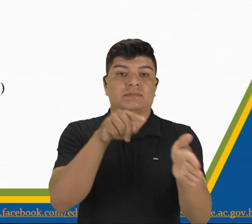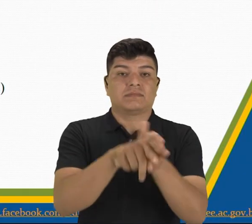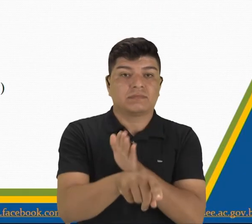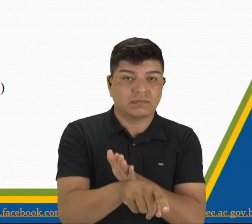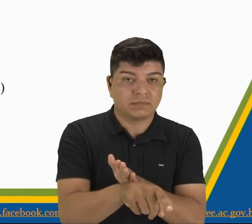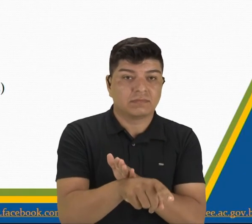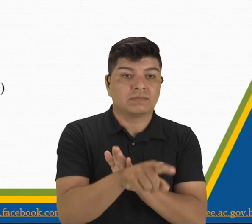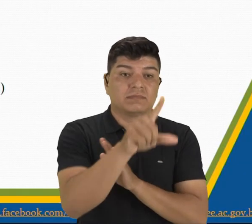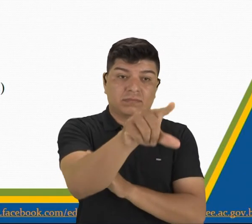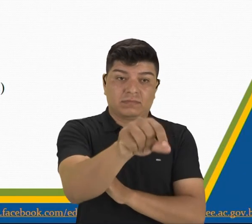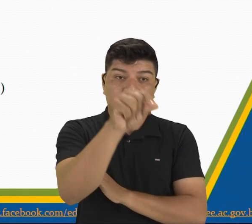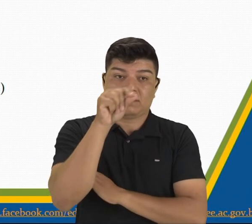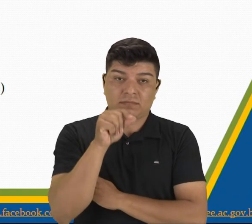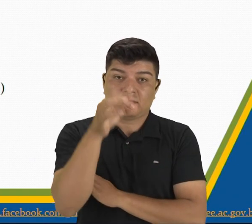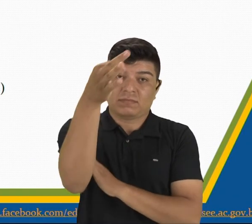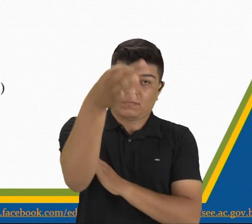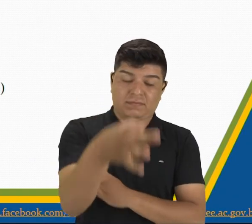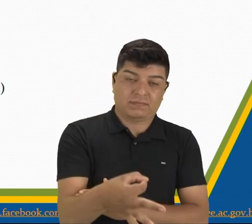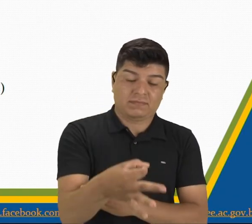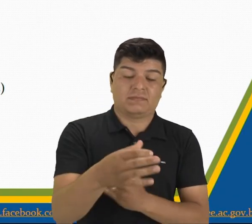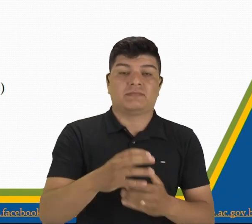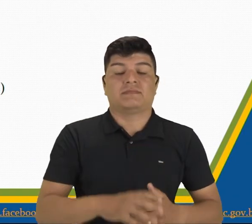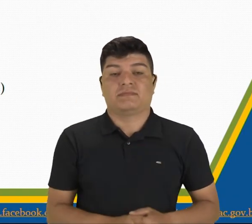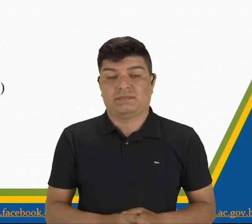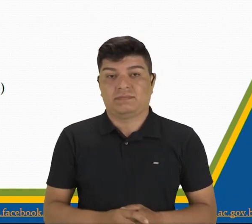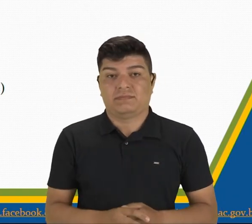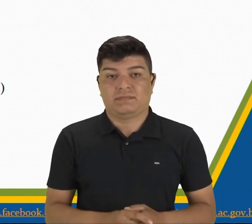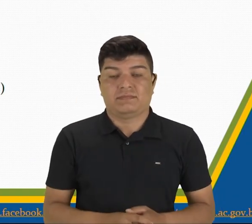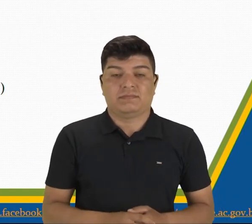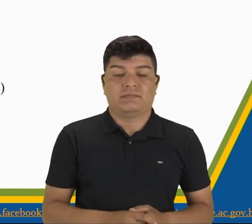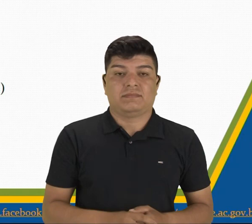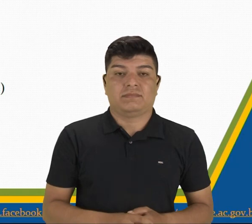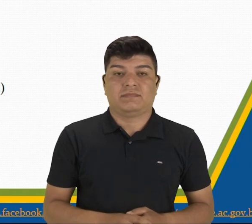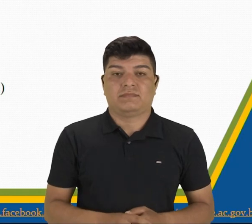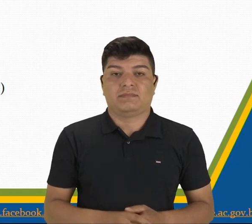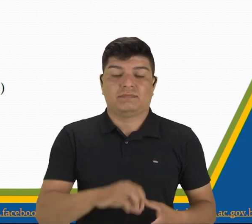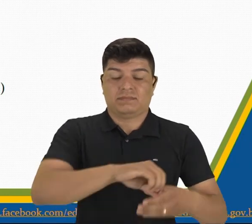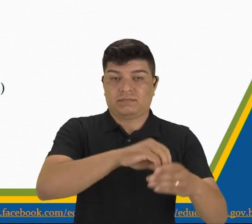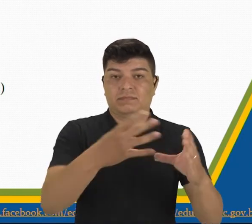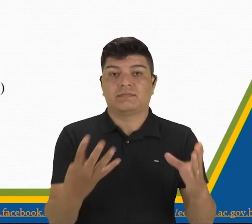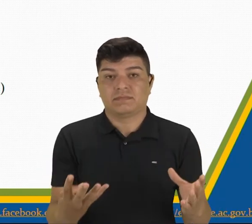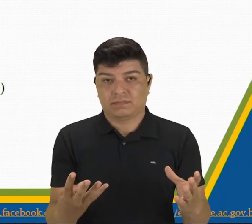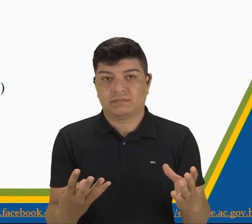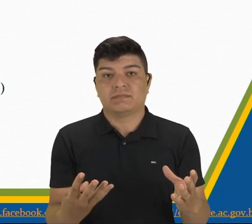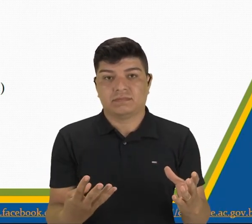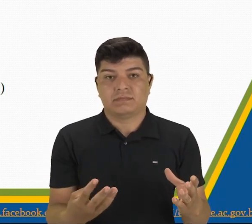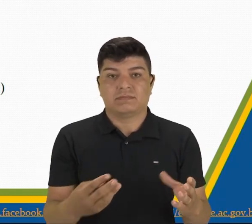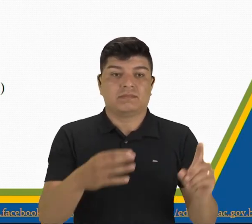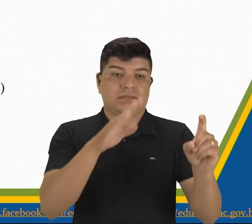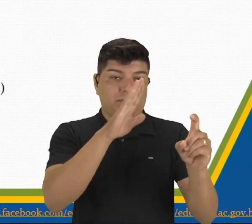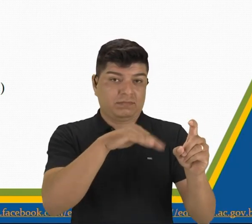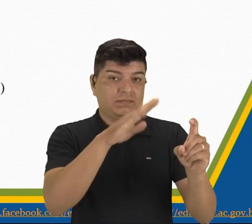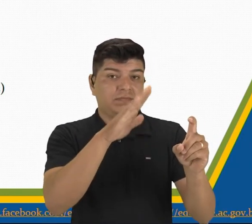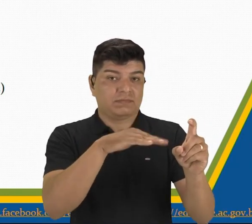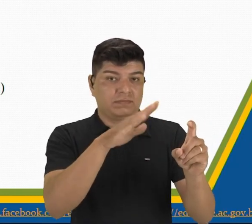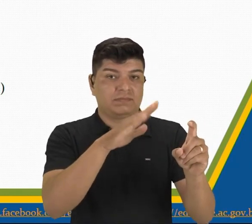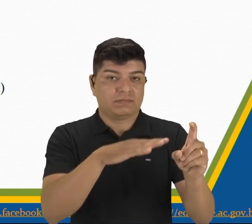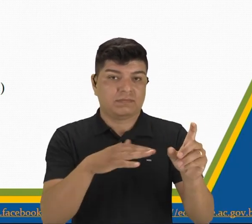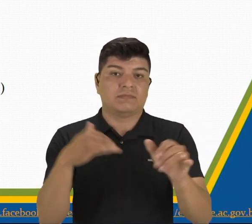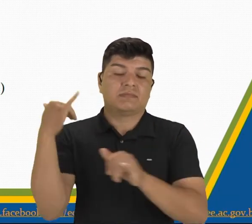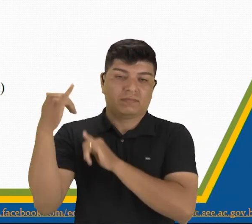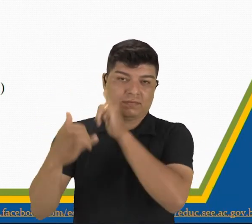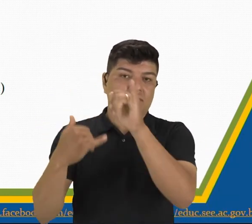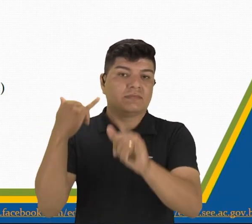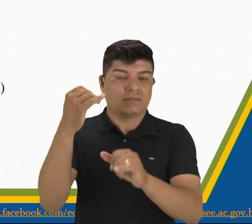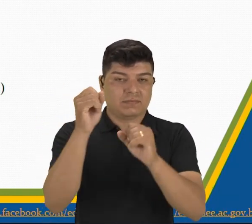marcando la alternativa correcta de acuerdo con las características tanto del mito quanto de la